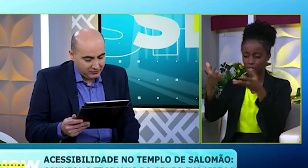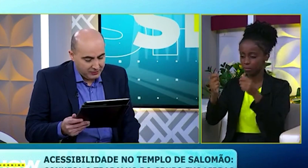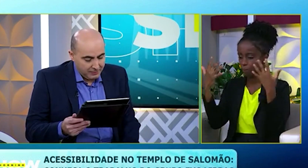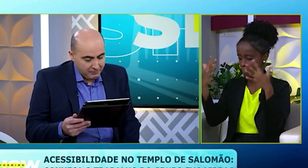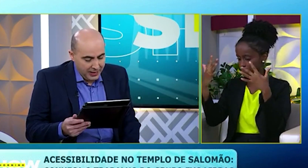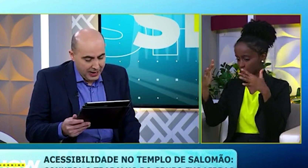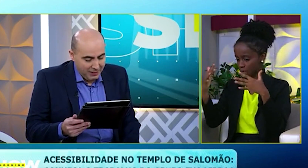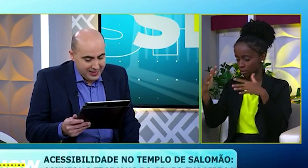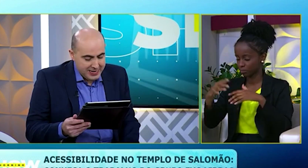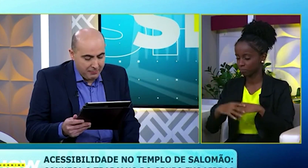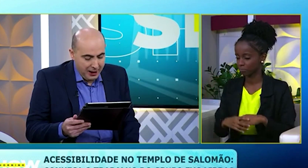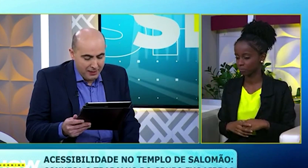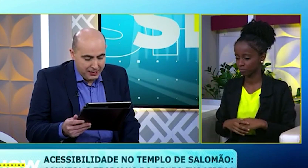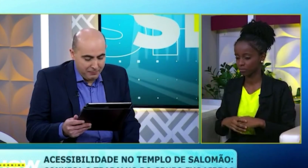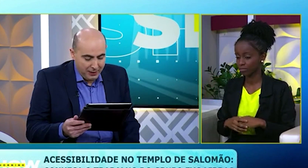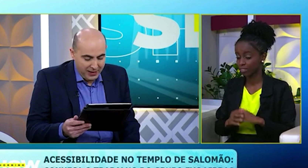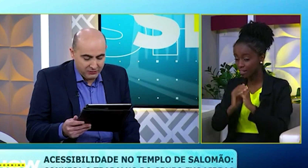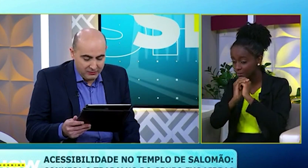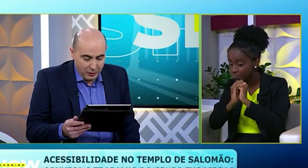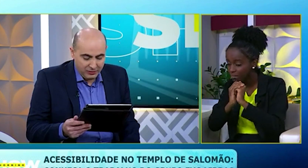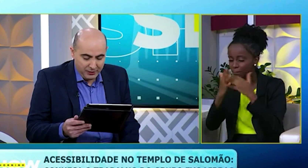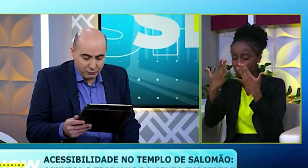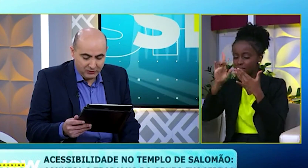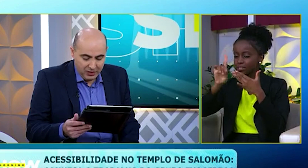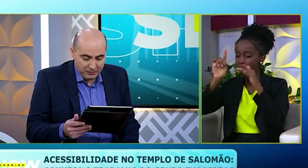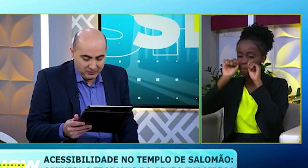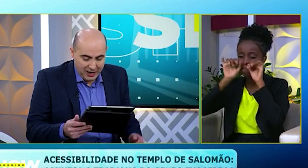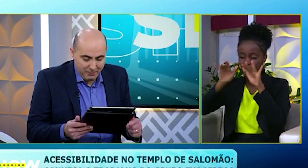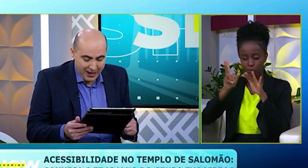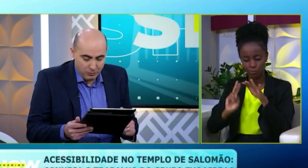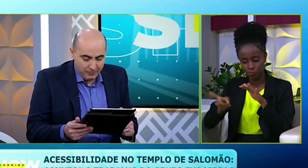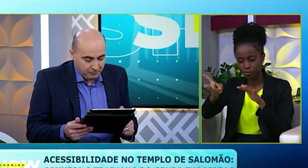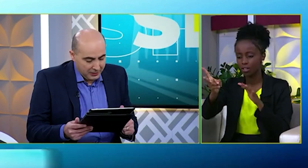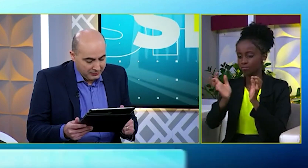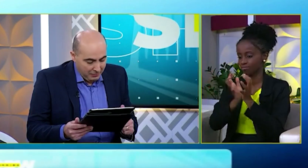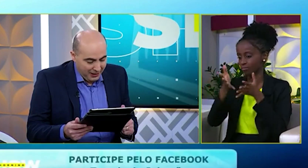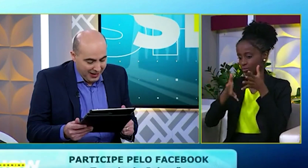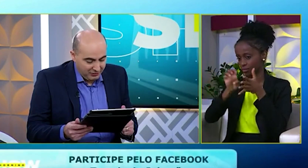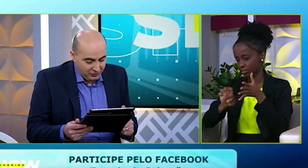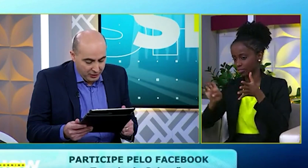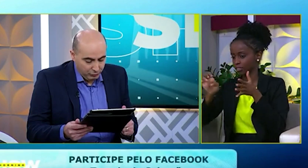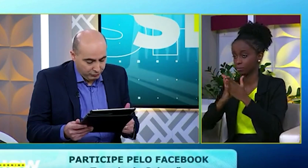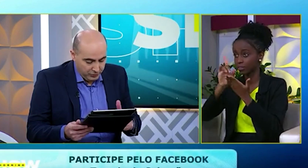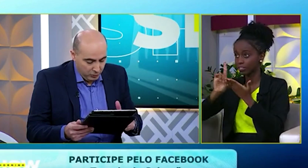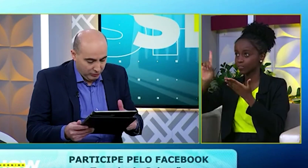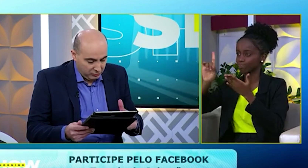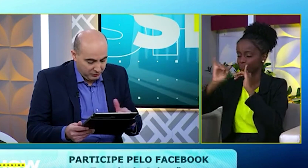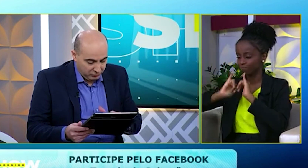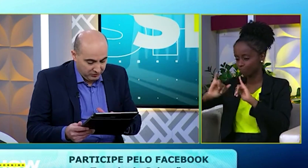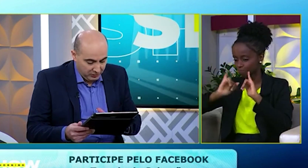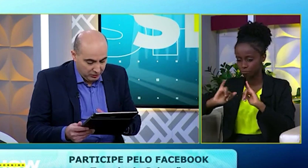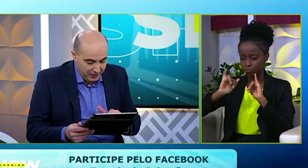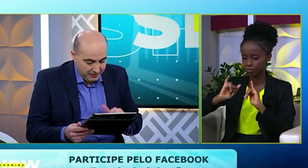Parabéns. A Maria, amém, parabéns. Que Deus abençoe sempre esse trabalho da palavra de Deus. E